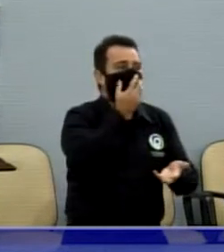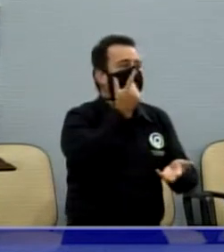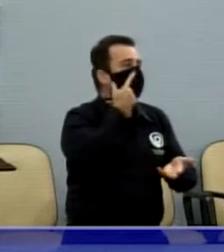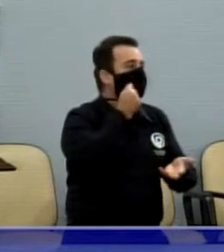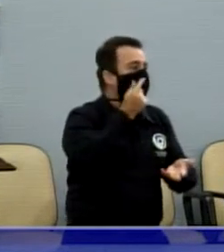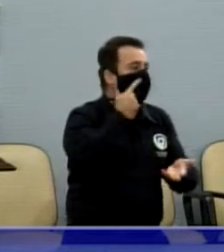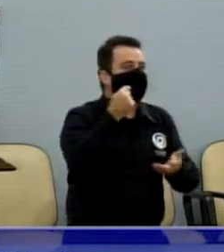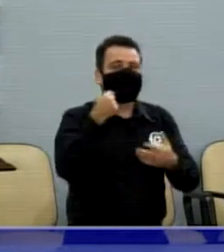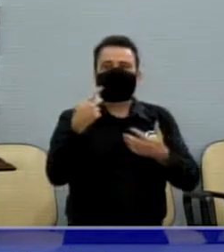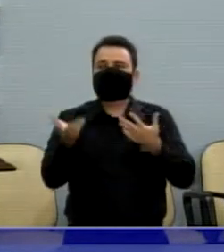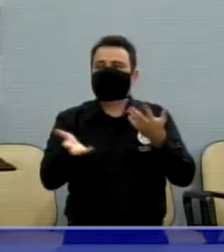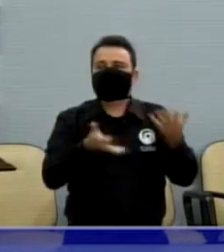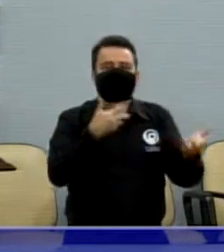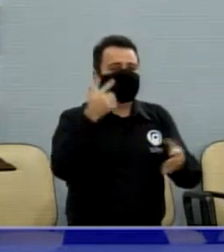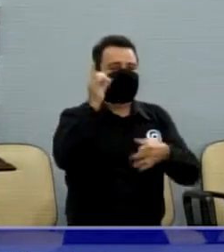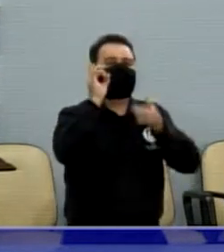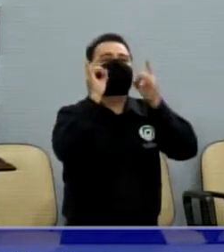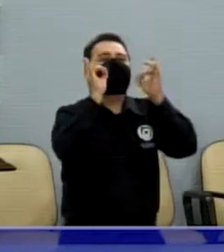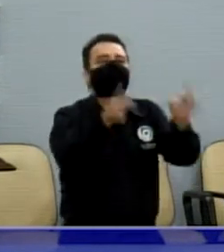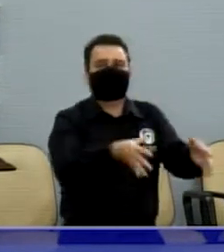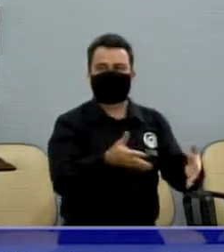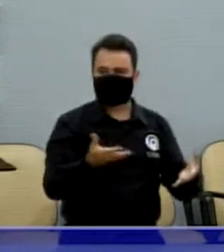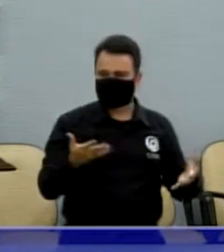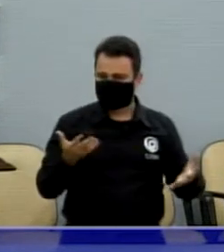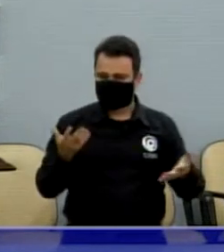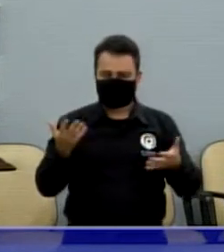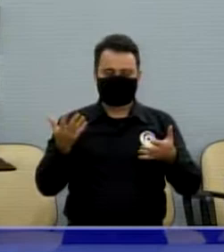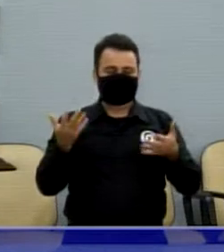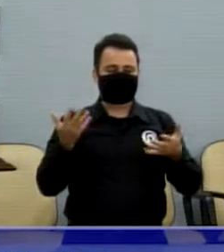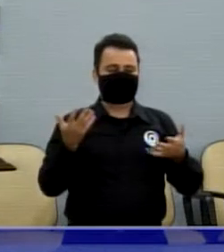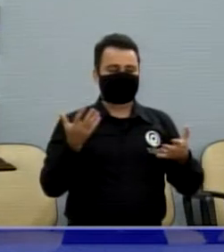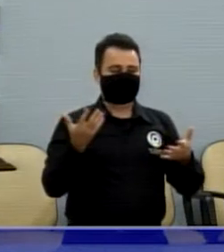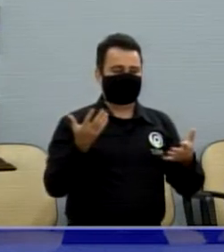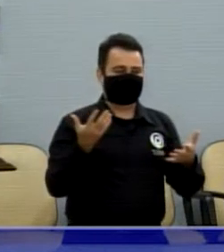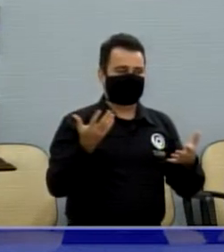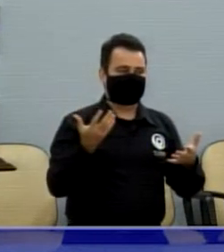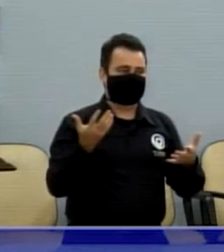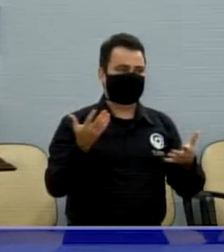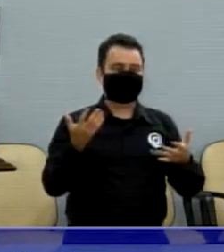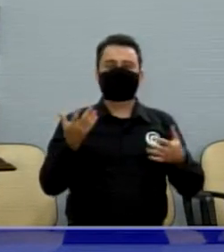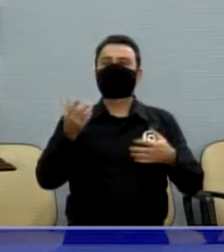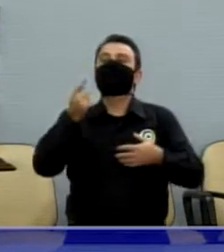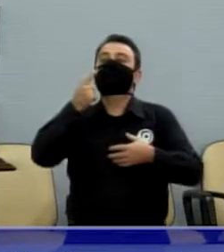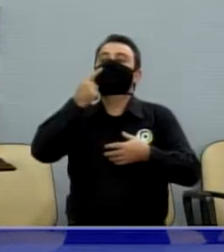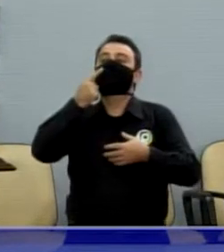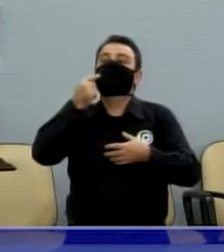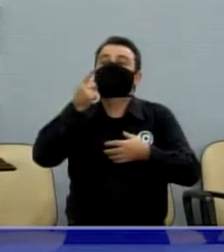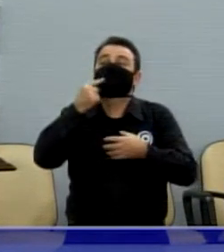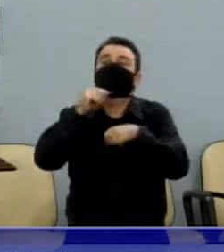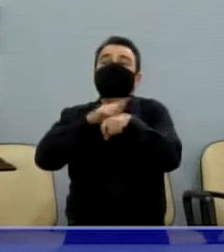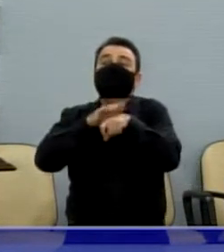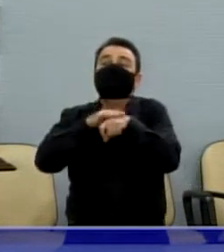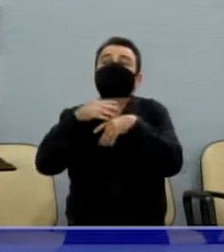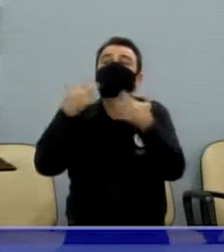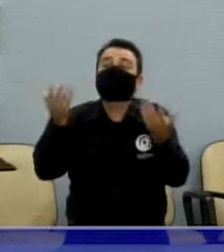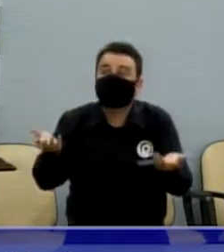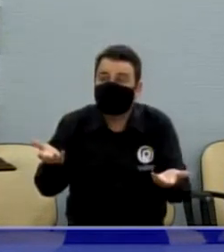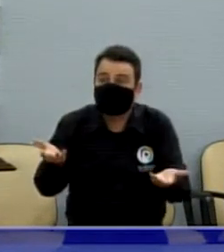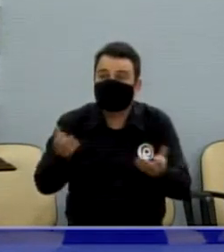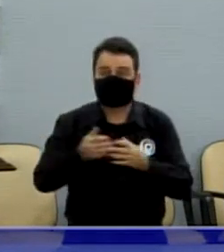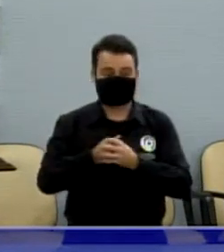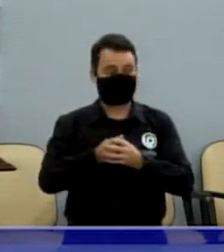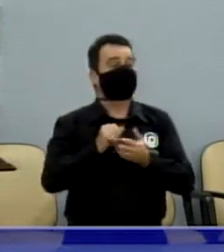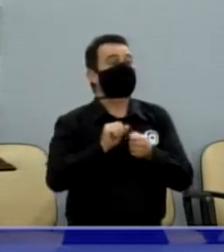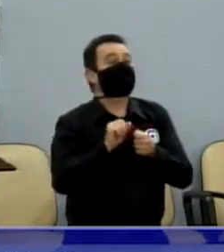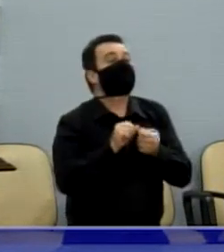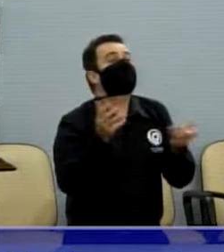bravios na rua? Não tem para onde levar. O a gente faz com o gato com esporotricose? Não tem para onde levar. O que a gente